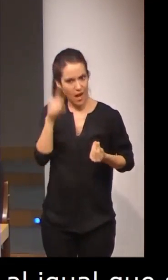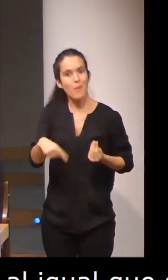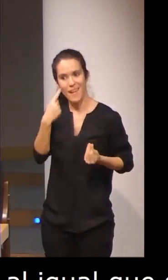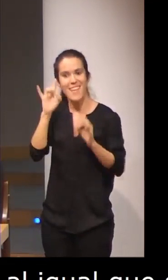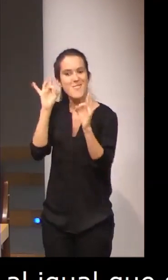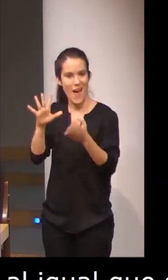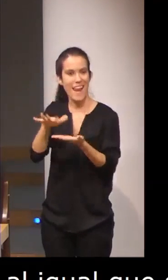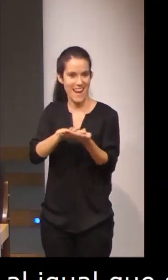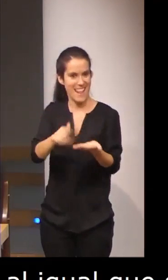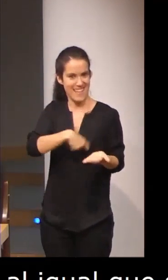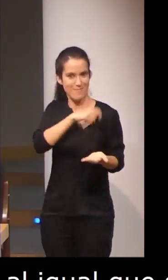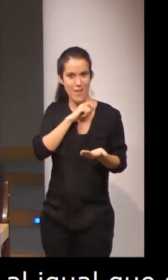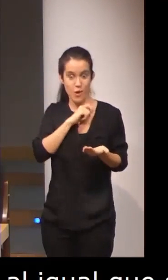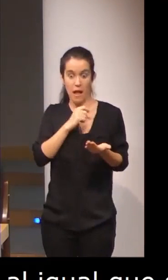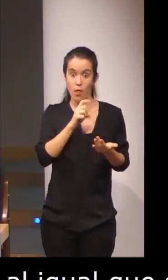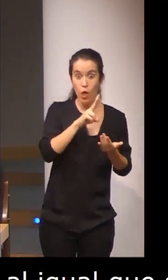española.